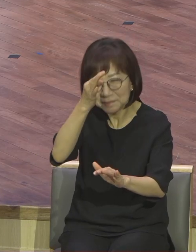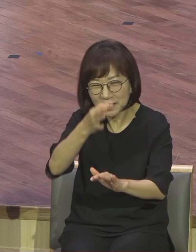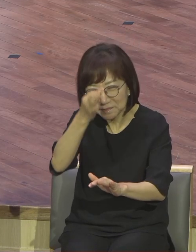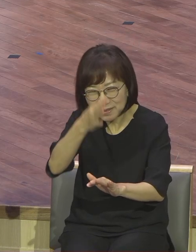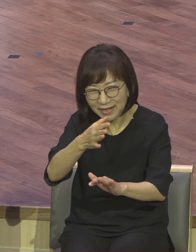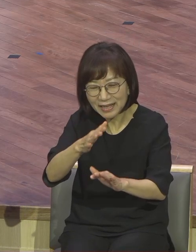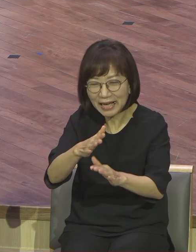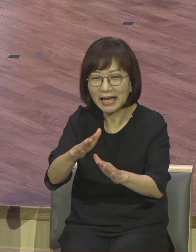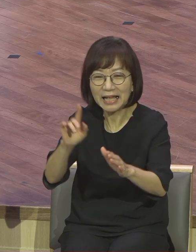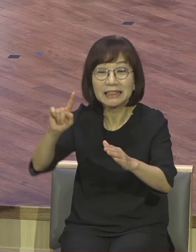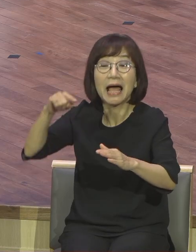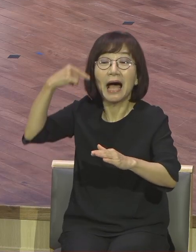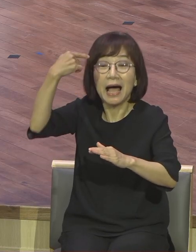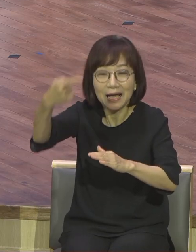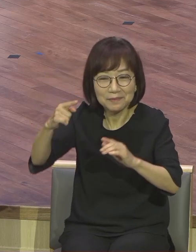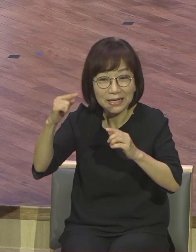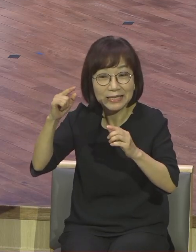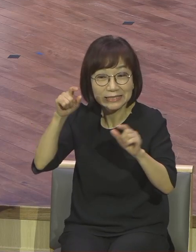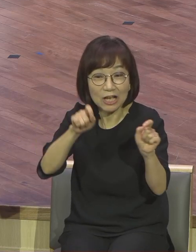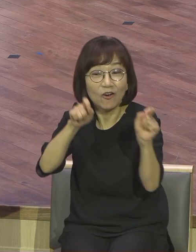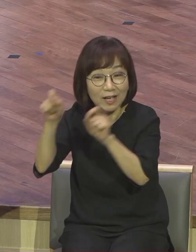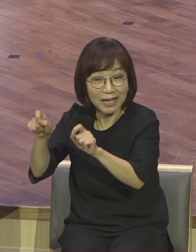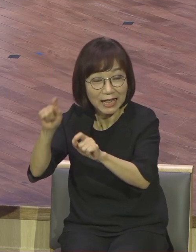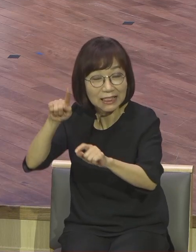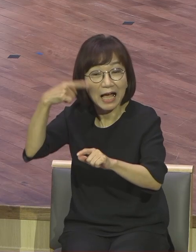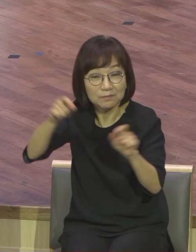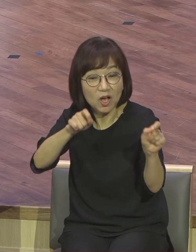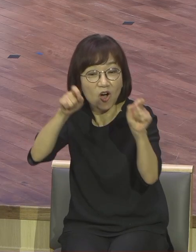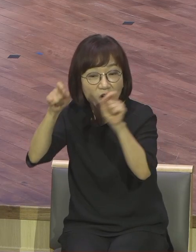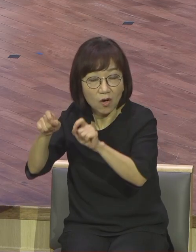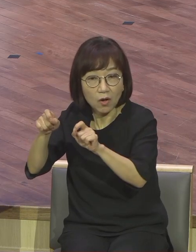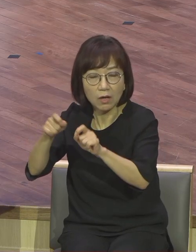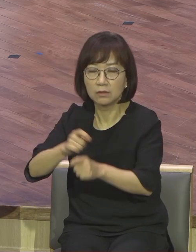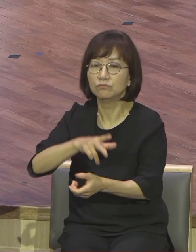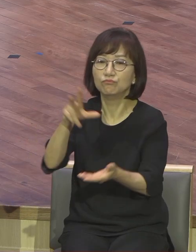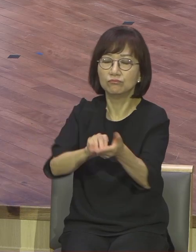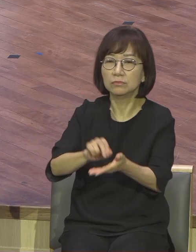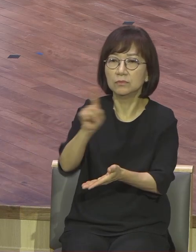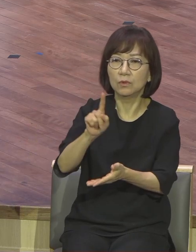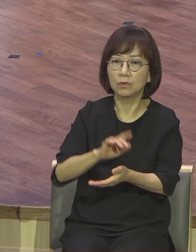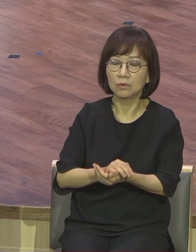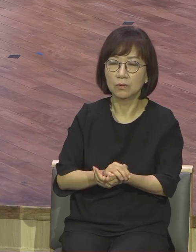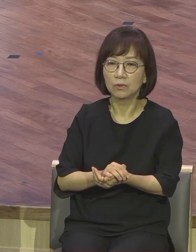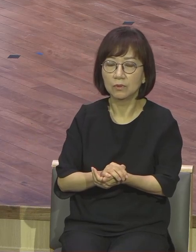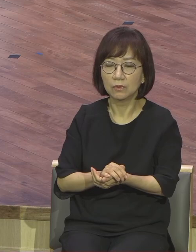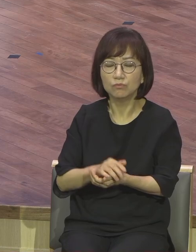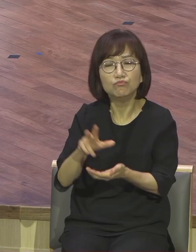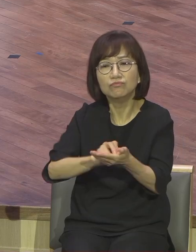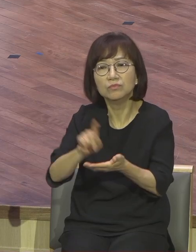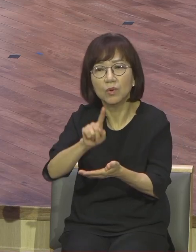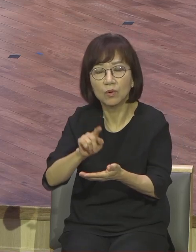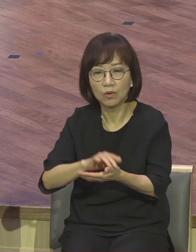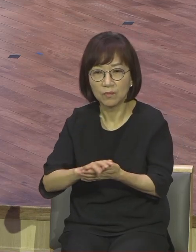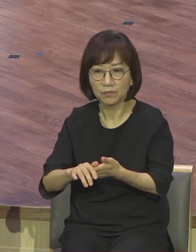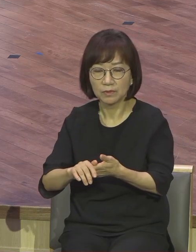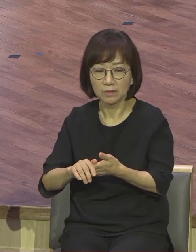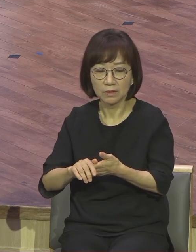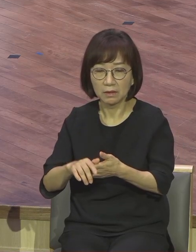했는데 문제는 그 다음이 없어졌어요 그 다음 시간이 없어졌어요